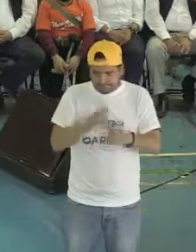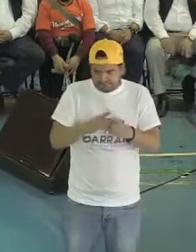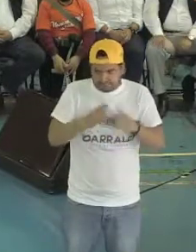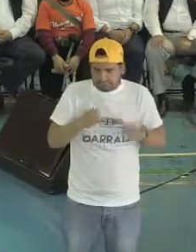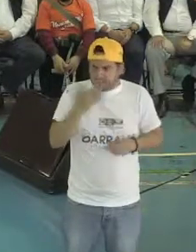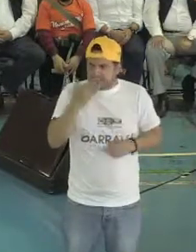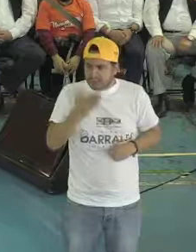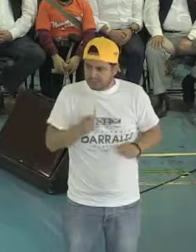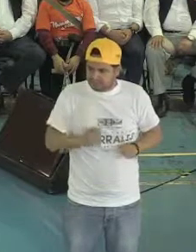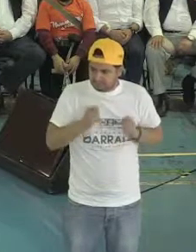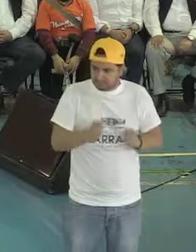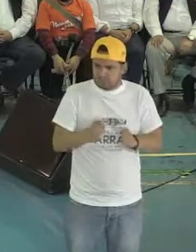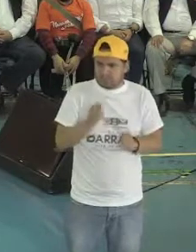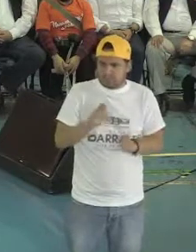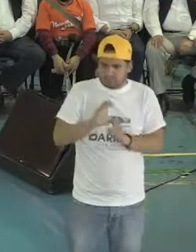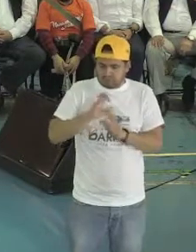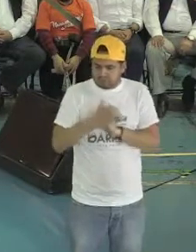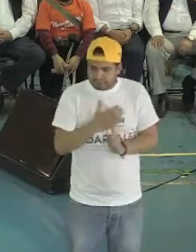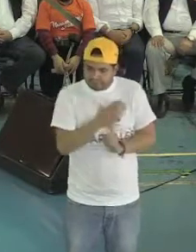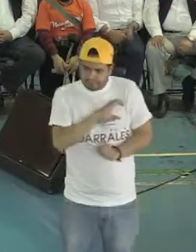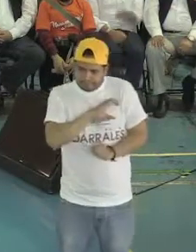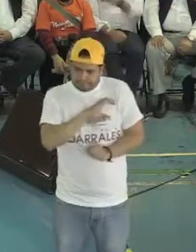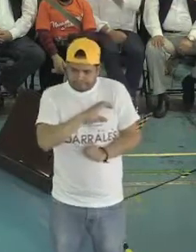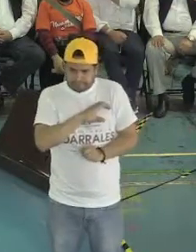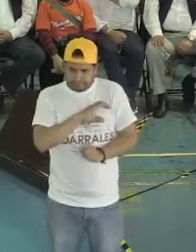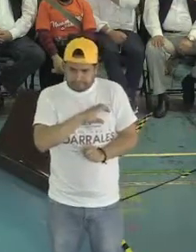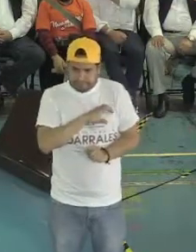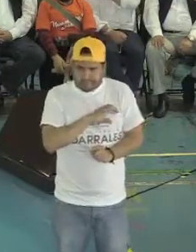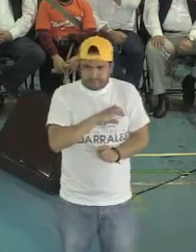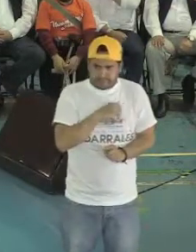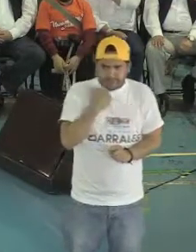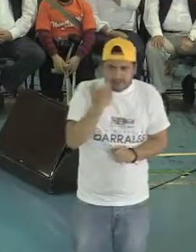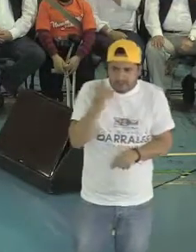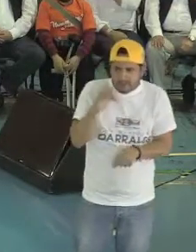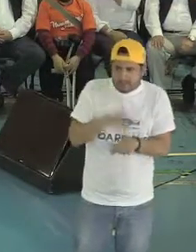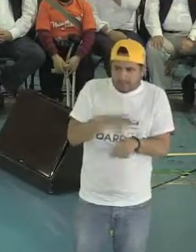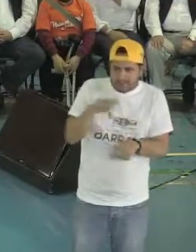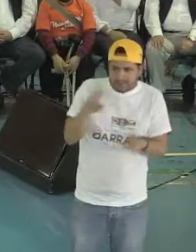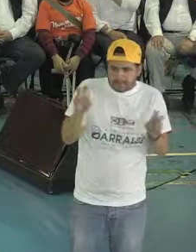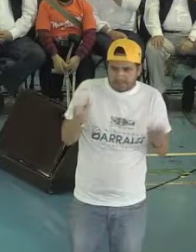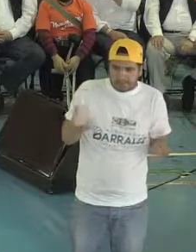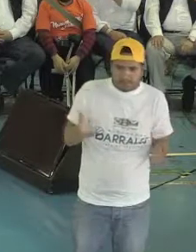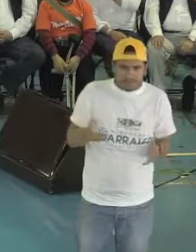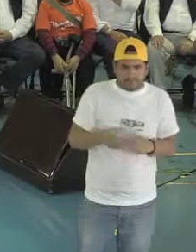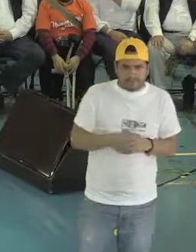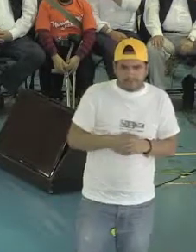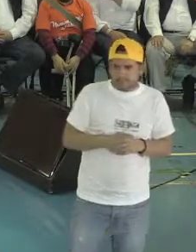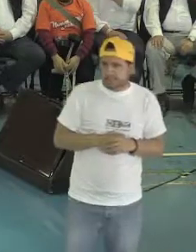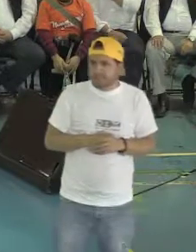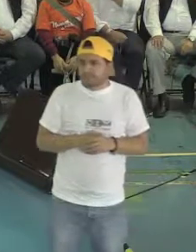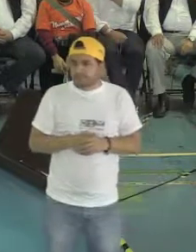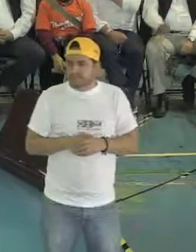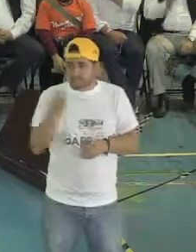de tenerlos en una mejor condición. Quiero tocar también un tema que es muy importante para todos